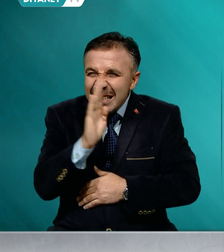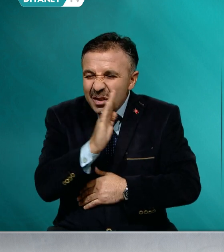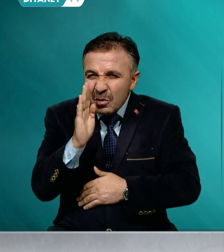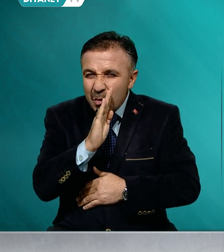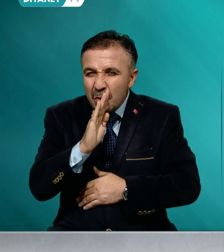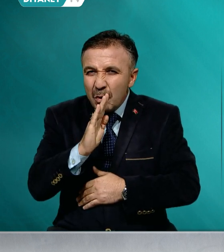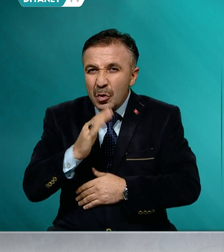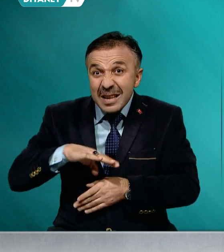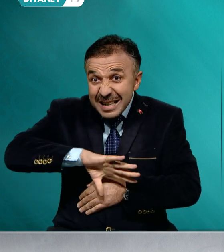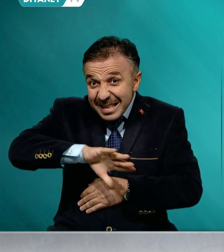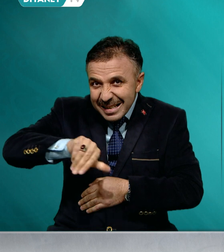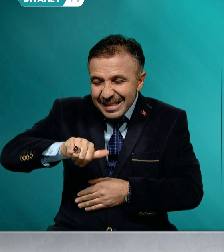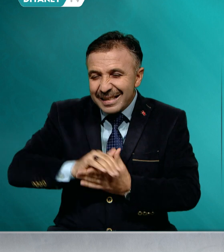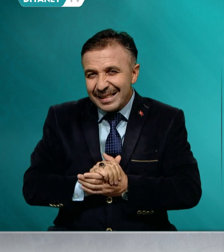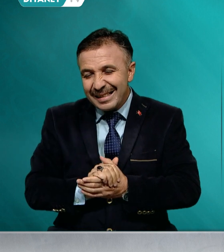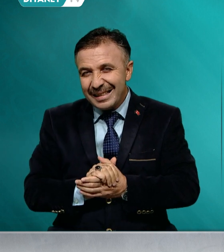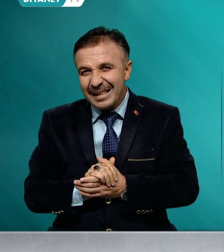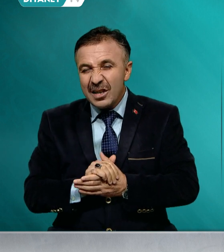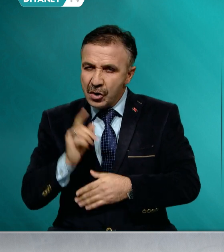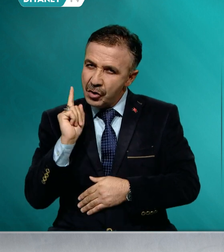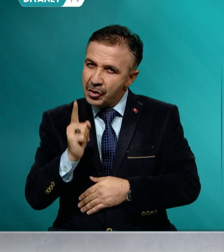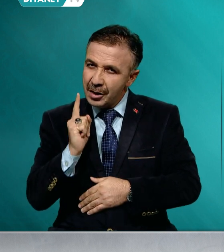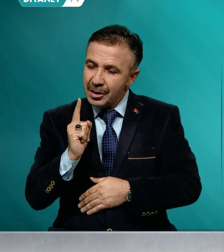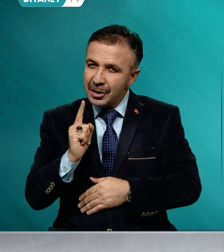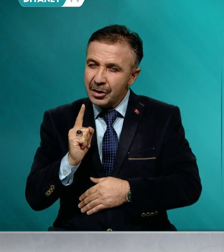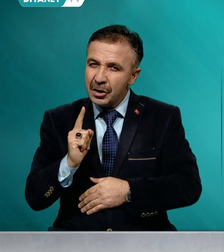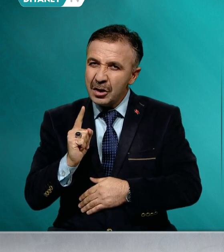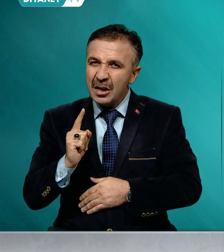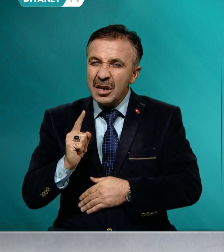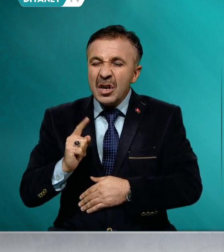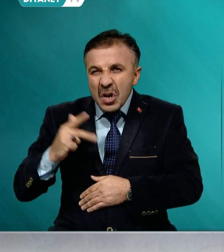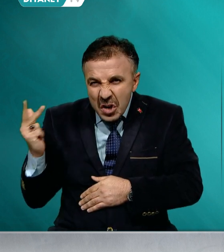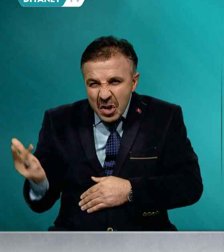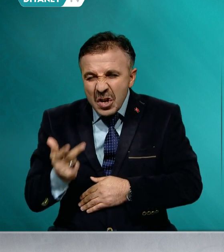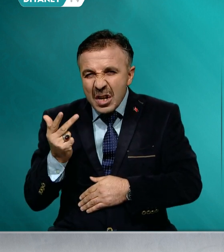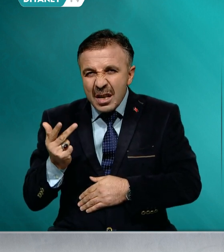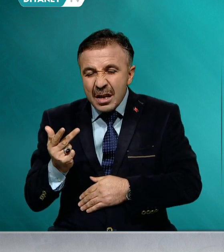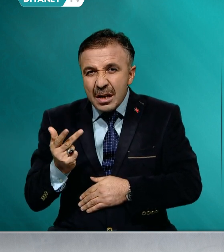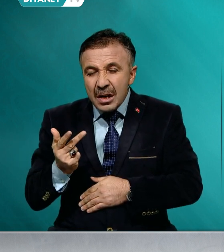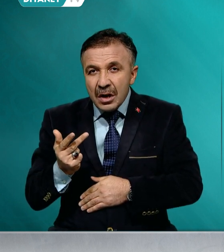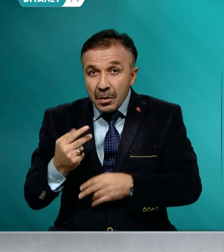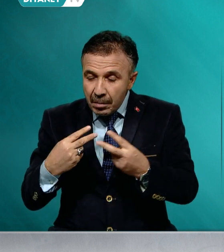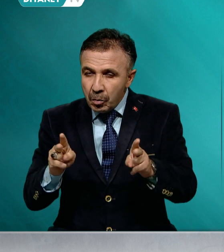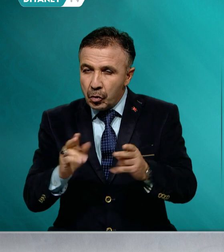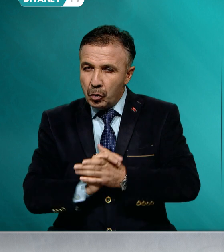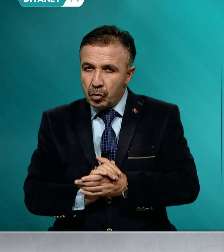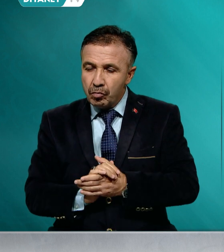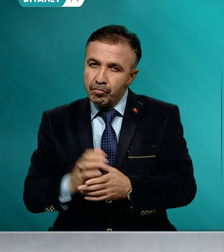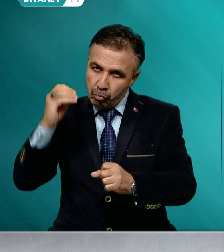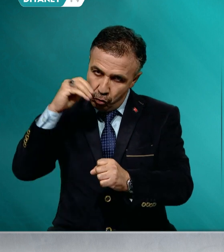hırsızlığı, şantajı, şiddeti meşru görür. Sonuçta, hem kendisi